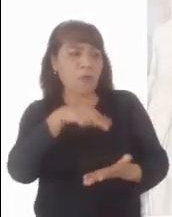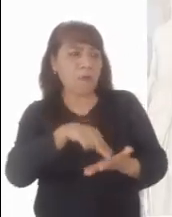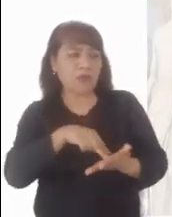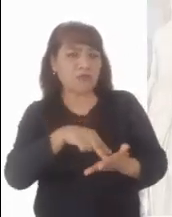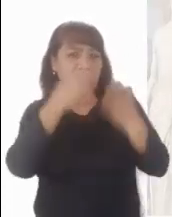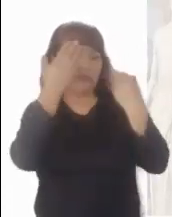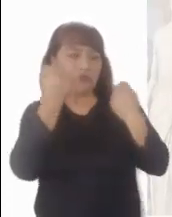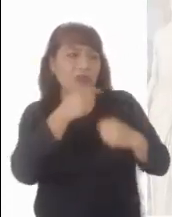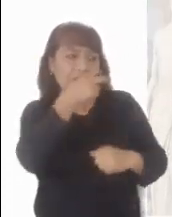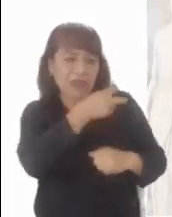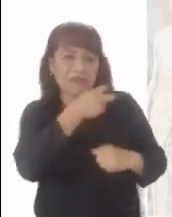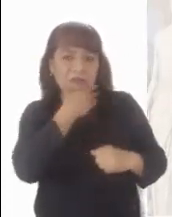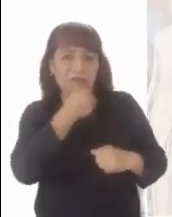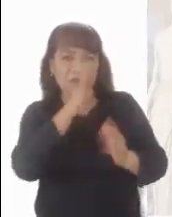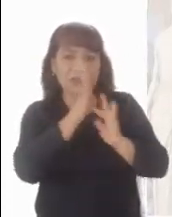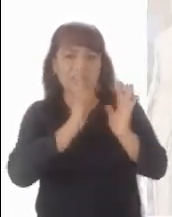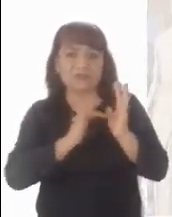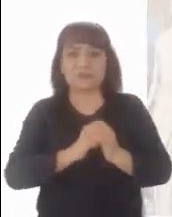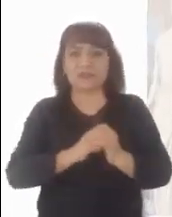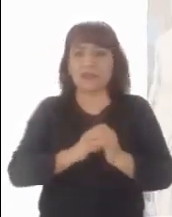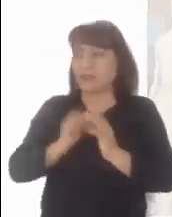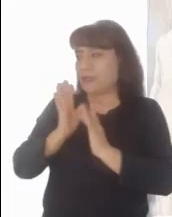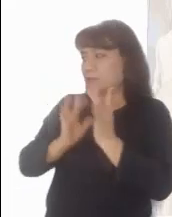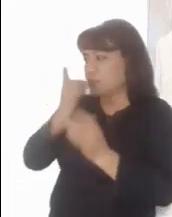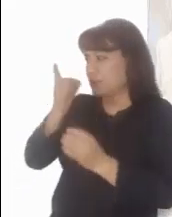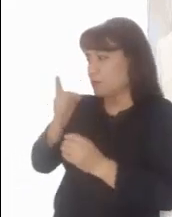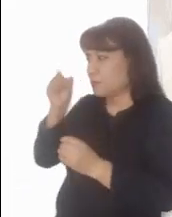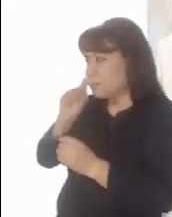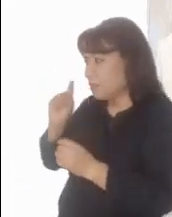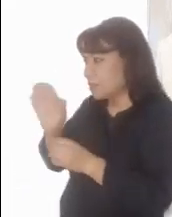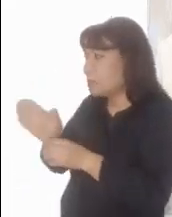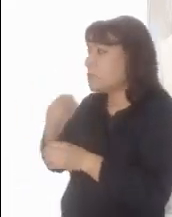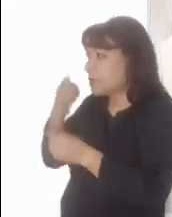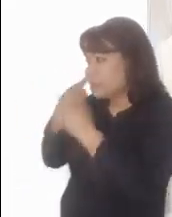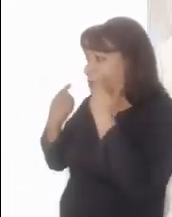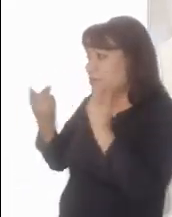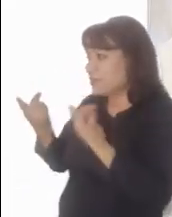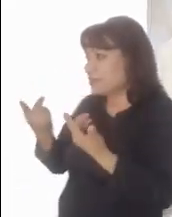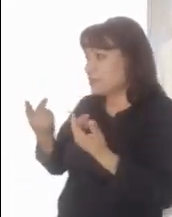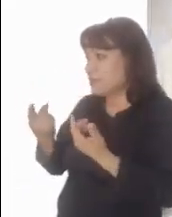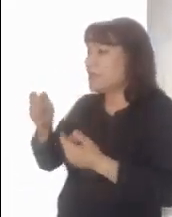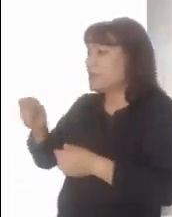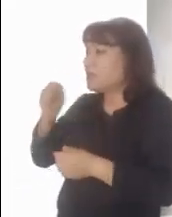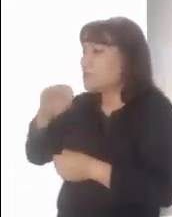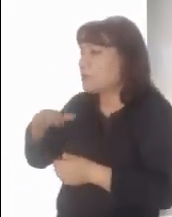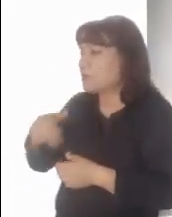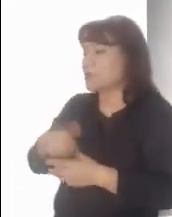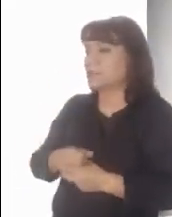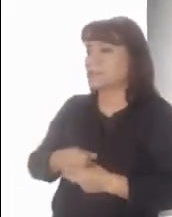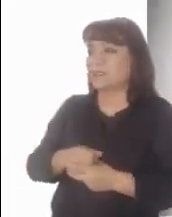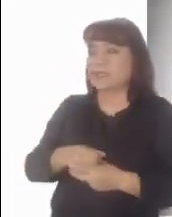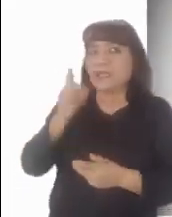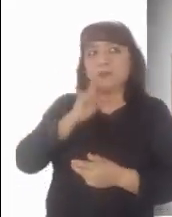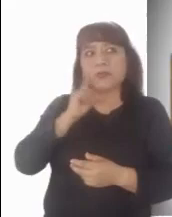Jesús de pie, pero no sabía que era Jesús. Entonces él le dijo, Mujer, ¿por qué estás llorando? ¿A quién